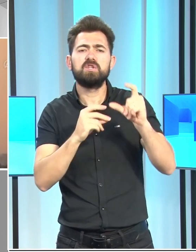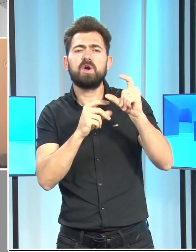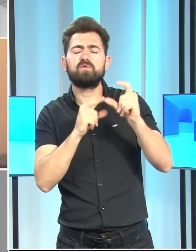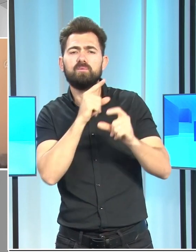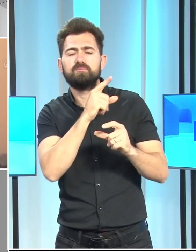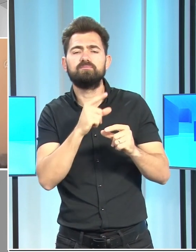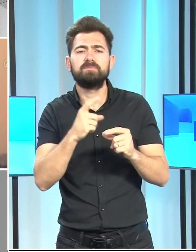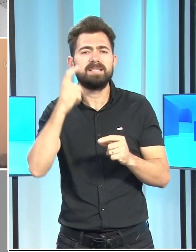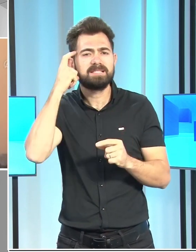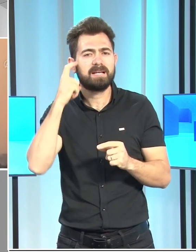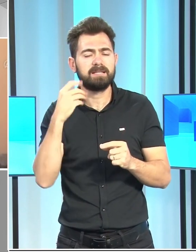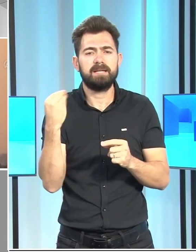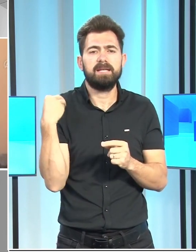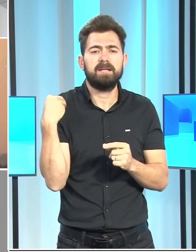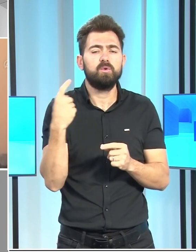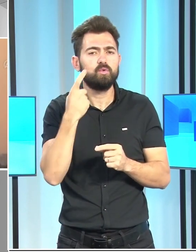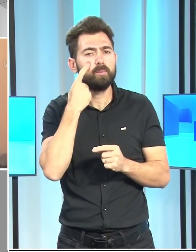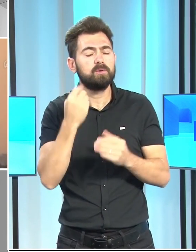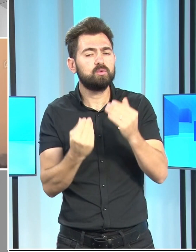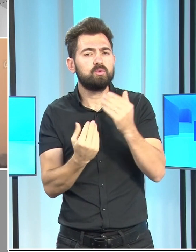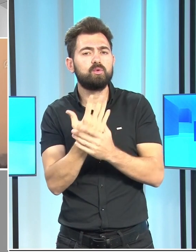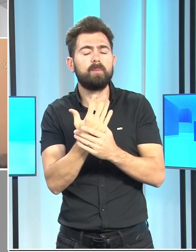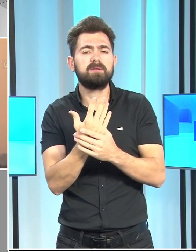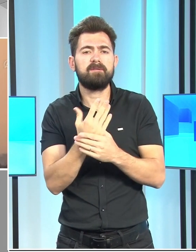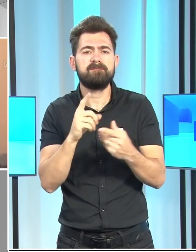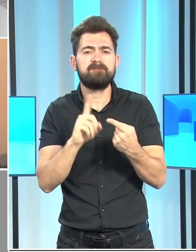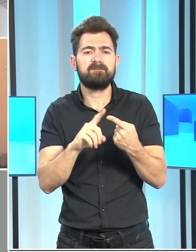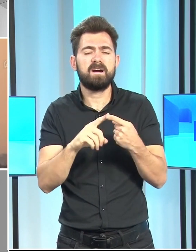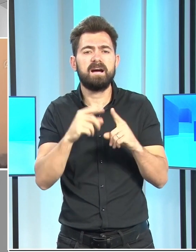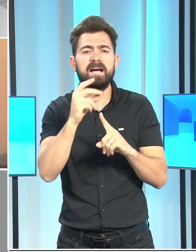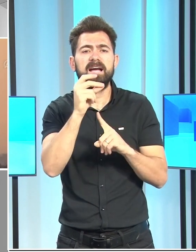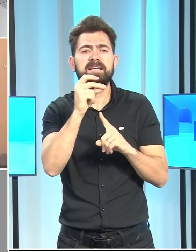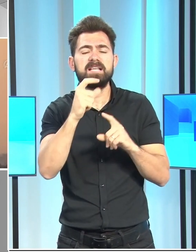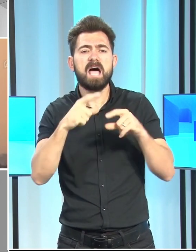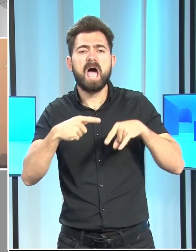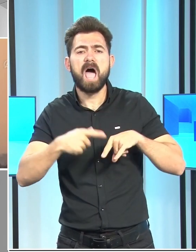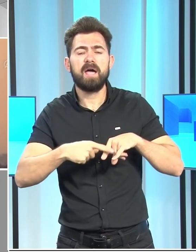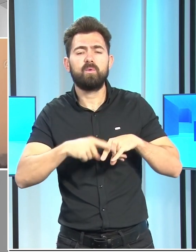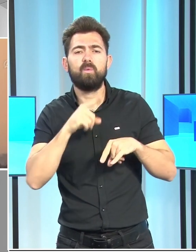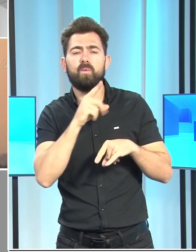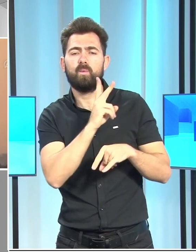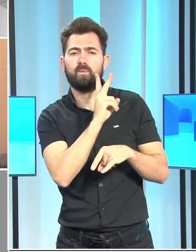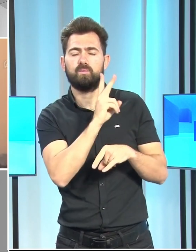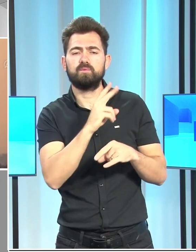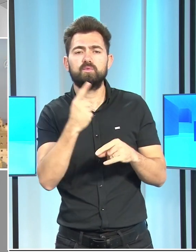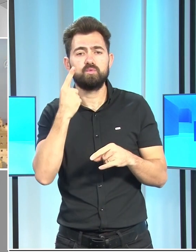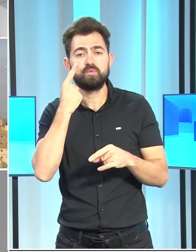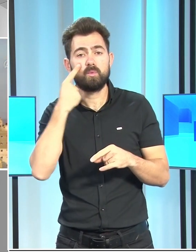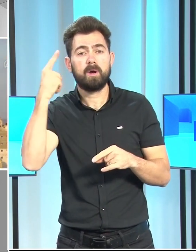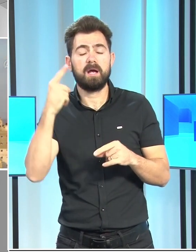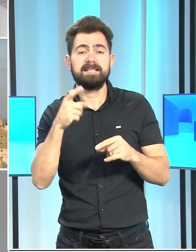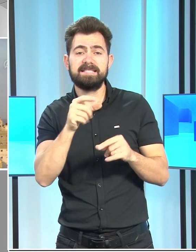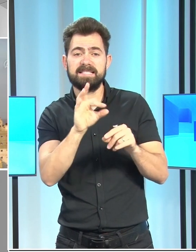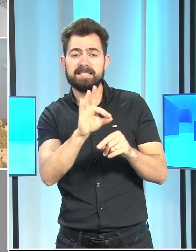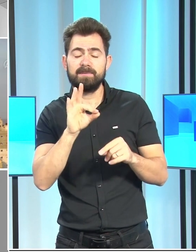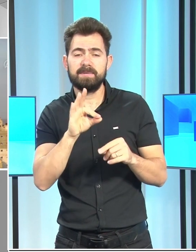İsrail'de yeni hükümetin kurulması ve Isaac Herzog'un Cumhurbaşkanı seçilmesiyle